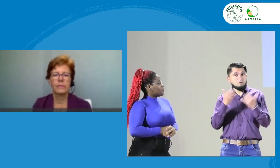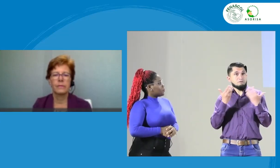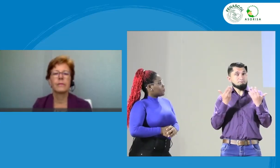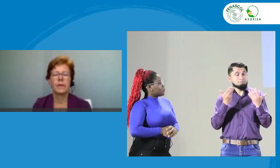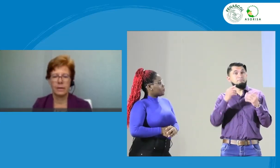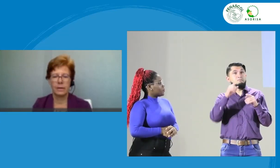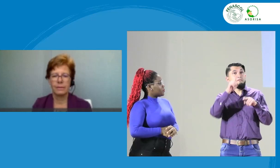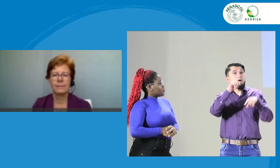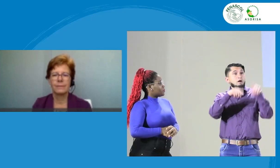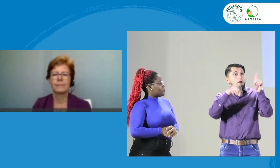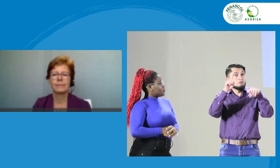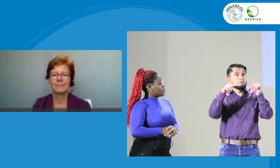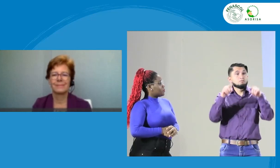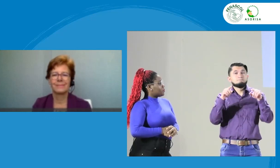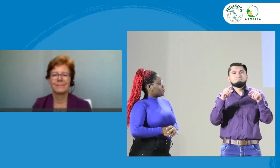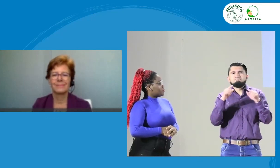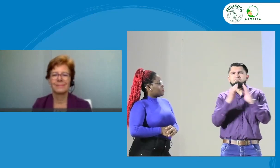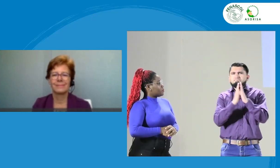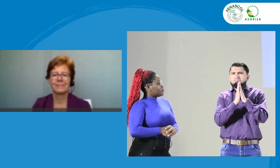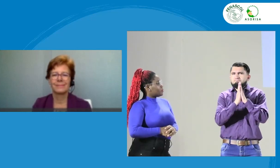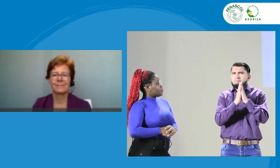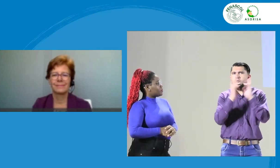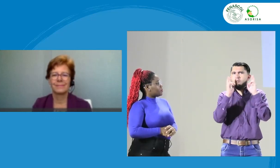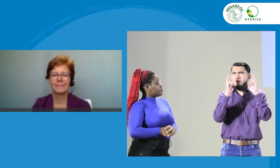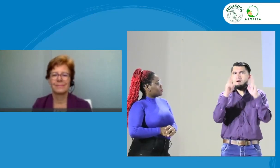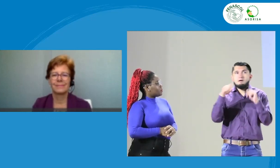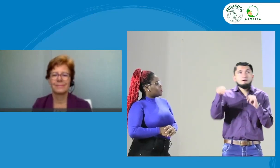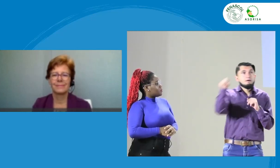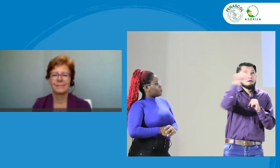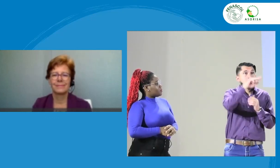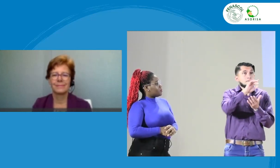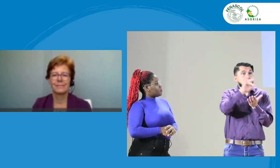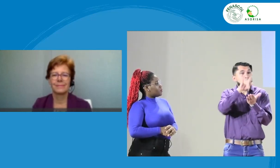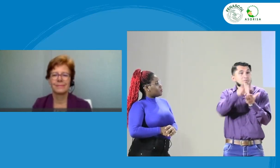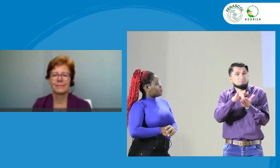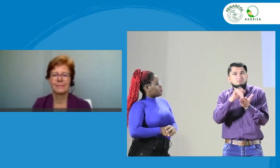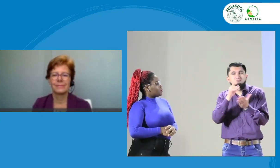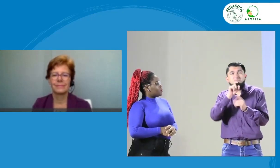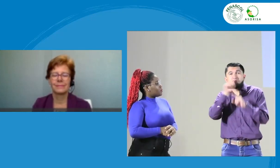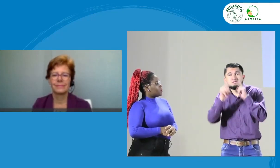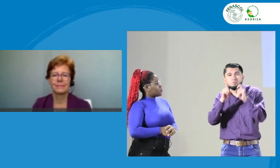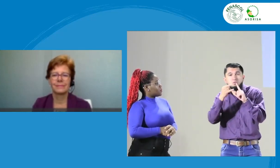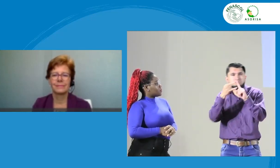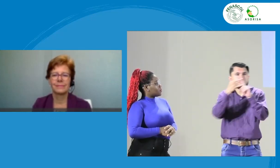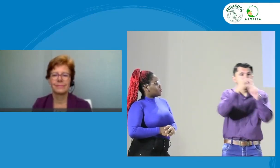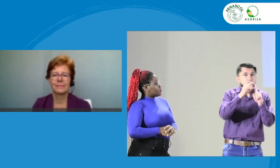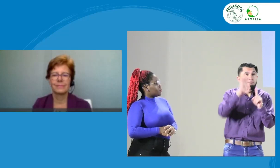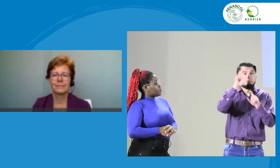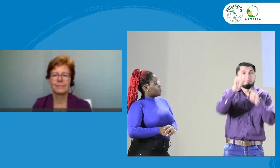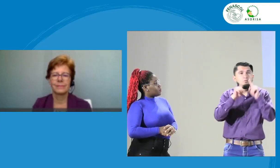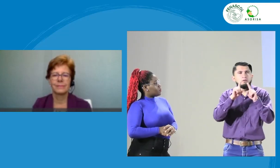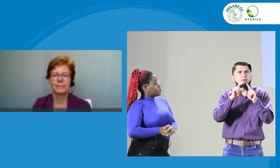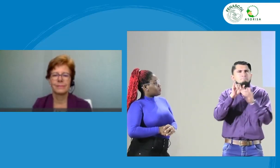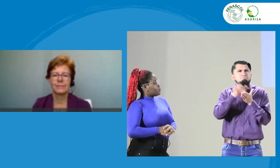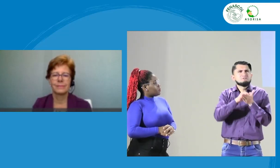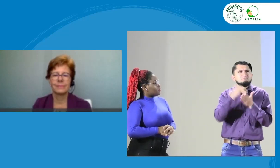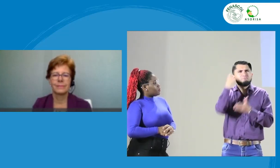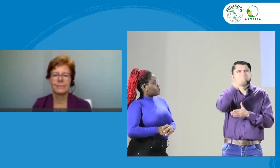Sí, así es. Sé que algunas personas todavía tienen sus inquietudes, quisieran participar,